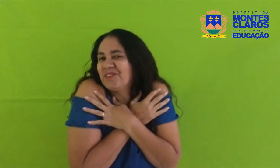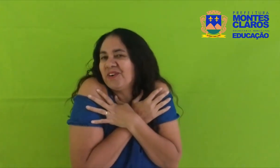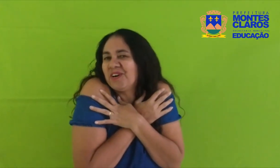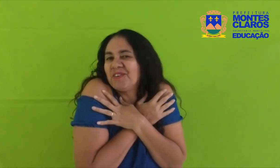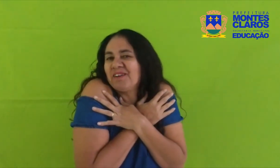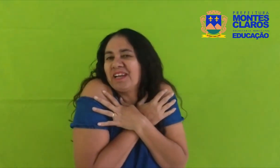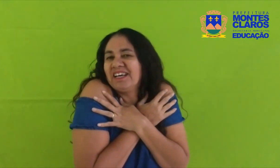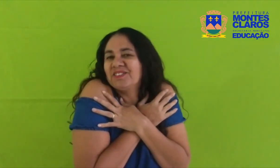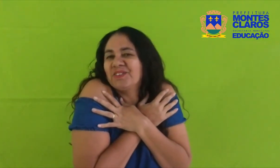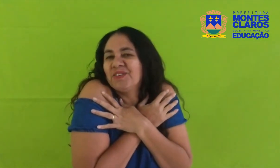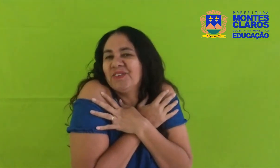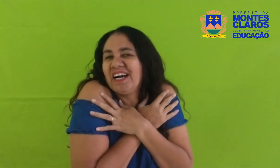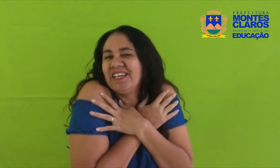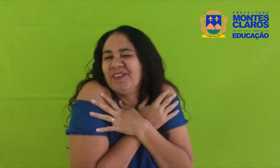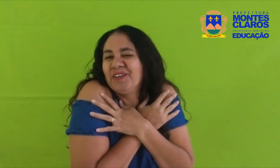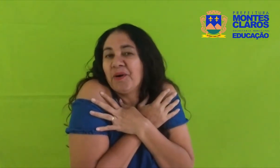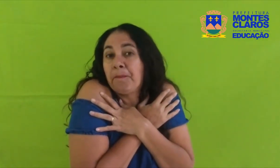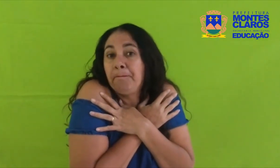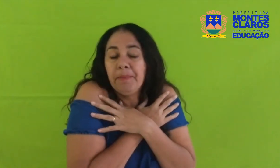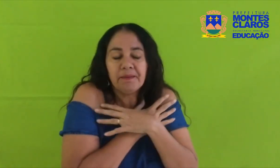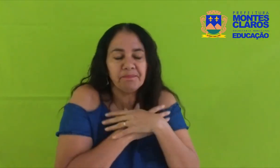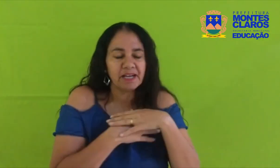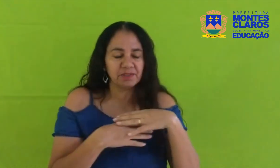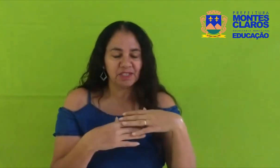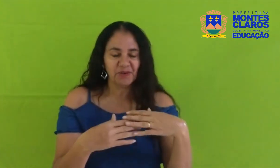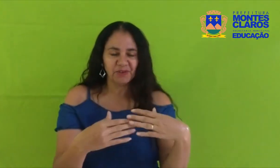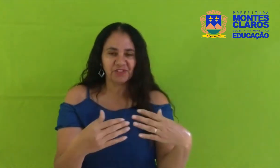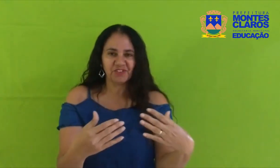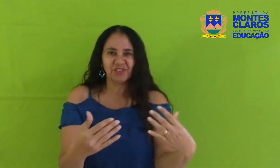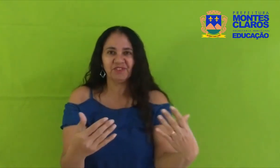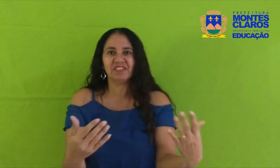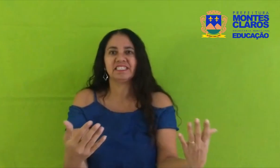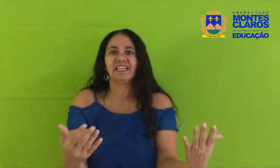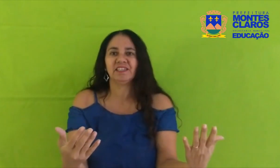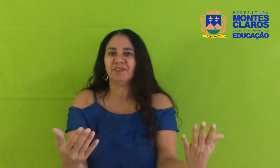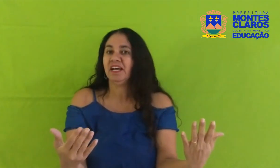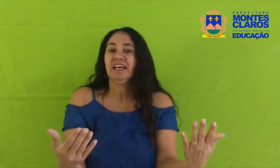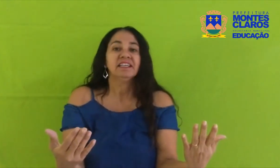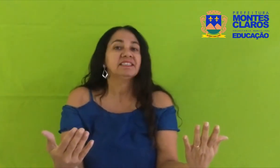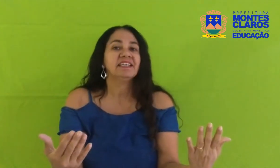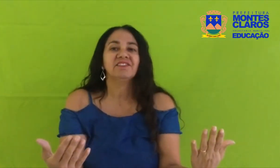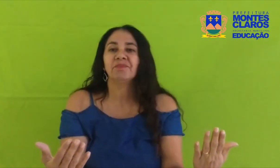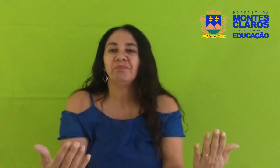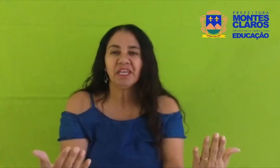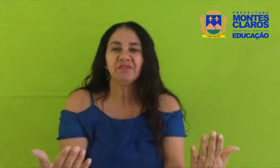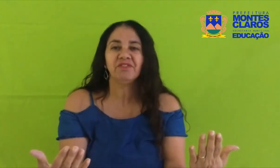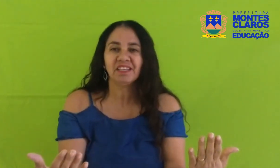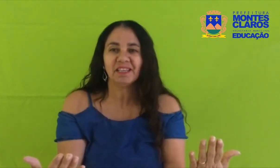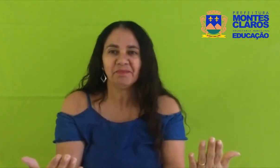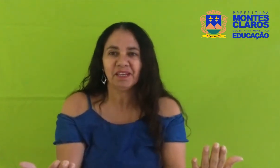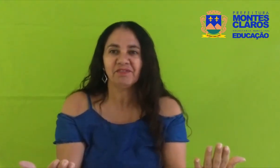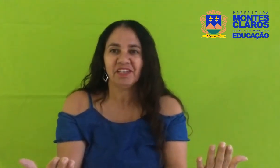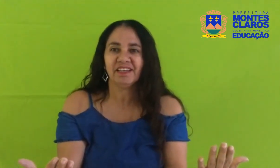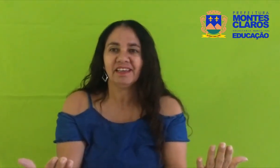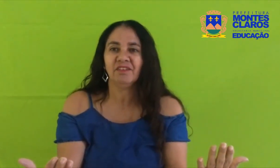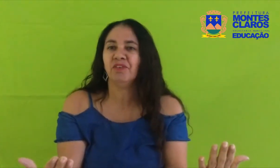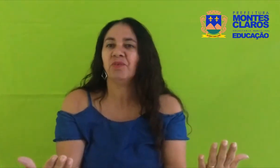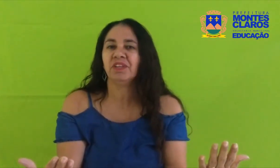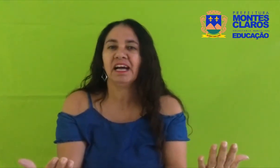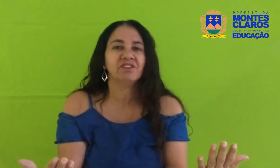colo Abraçou-a e olhou bem para o seu rostinho Dizendo Seja bem-vinda, minha filhinha Vou cuidar